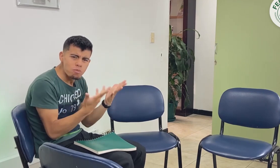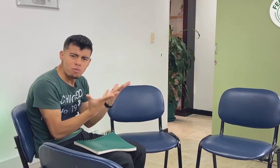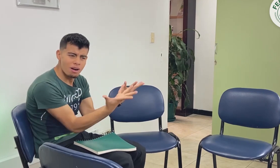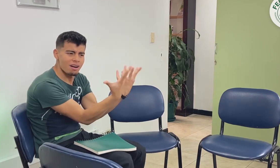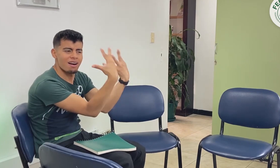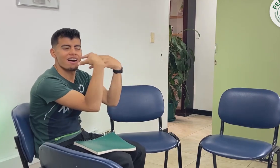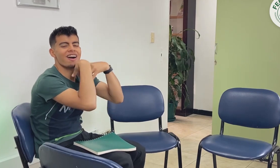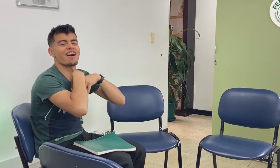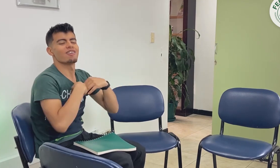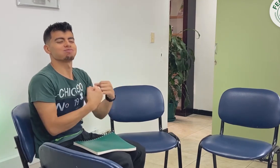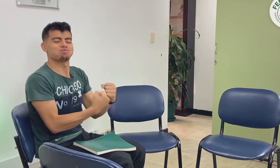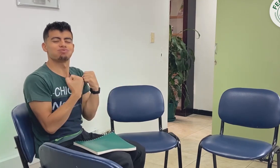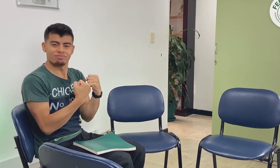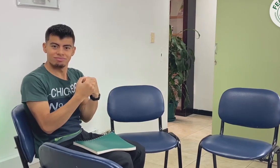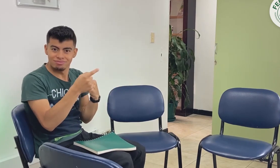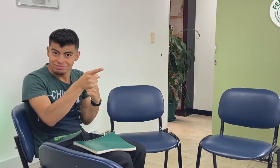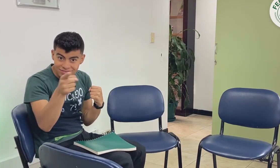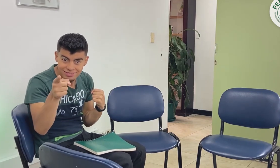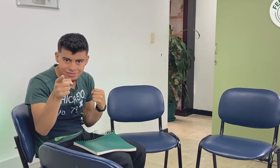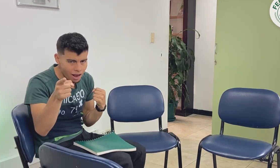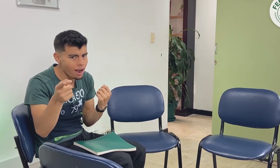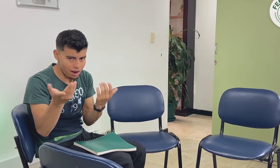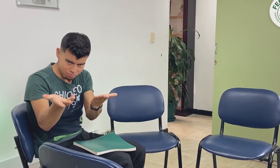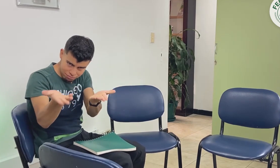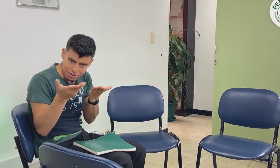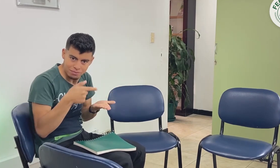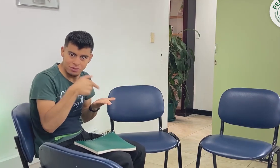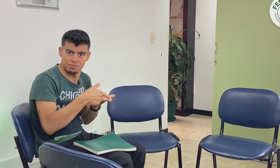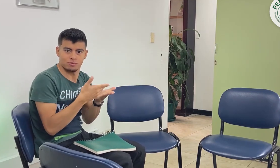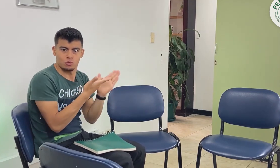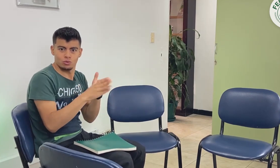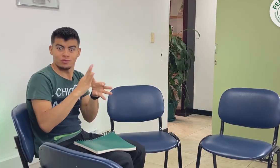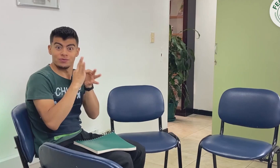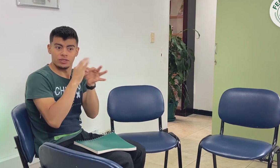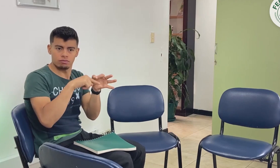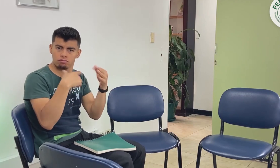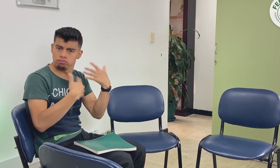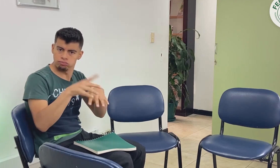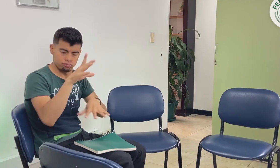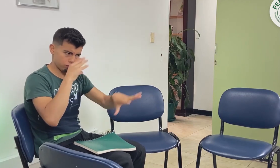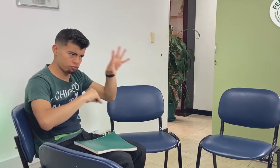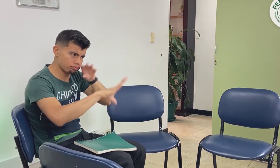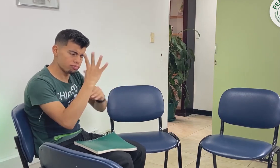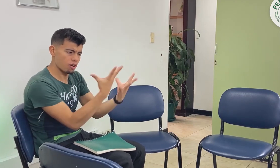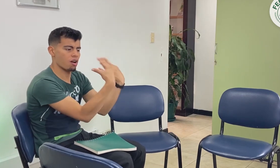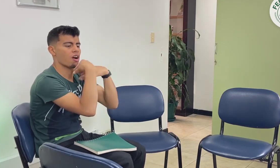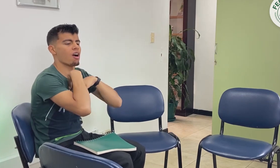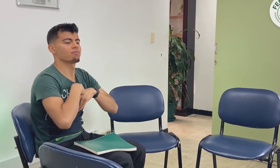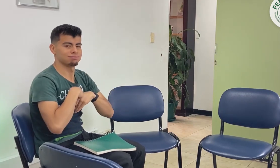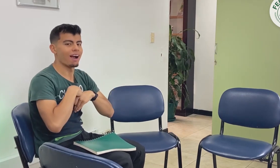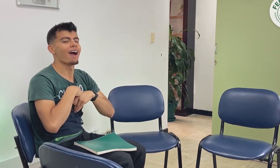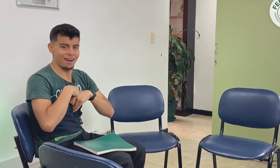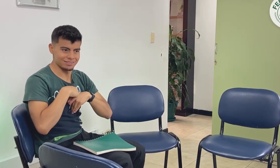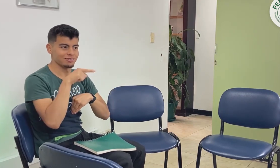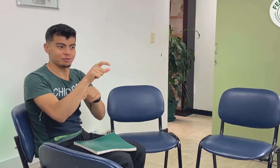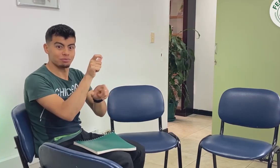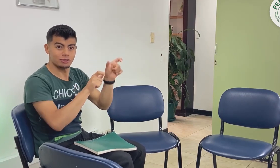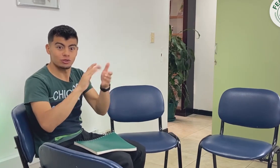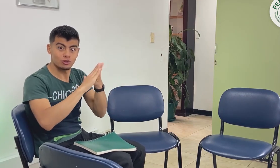Lo que te permitirá adquirir la lengua fácilmente Ven a los cursos de FENASCOL, tendrás los conocimientos para acercarte e interactuar con la